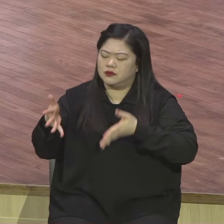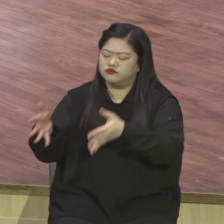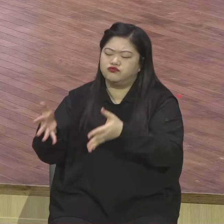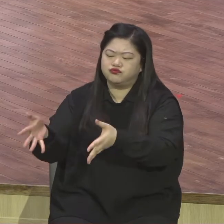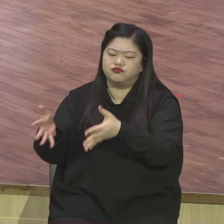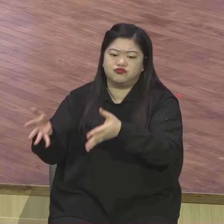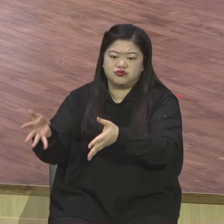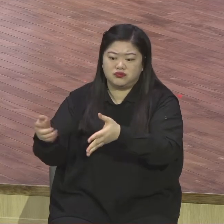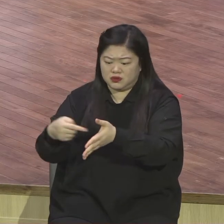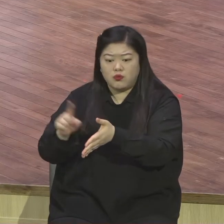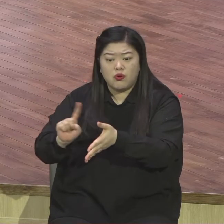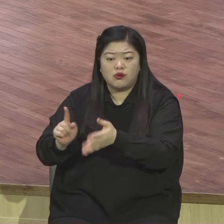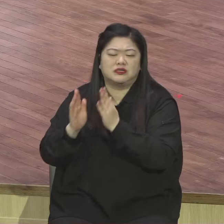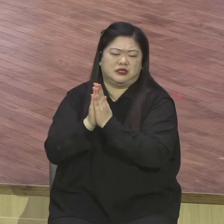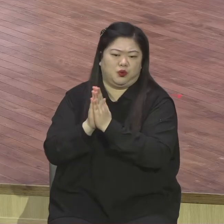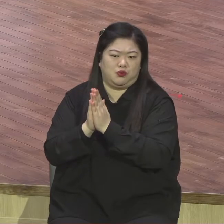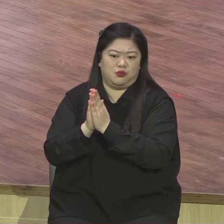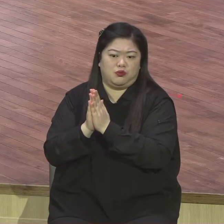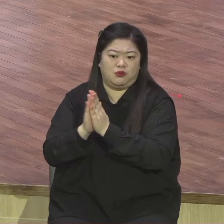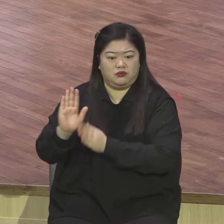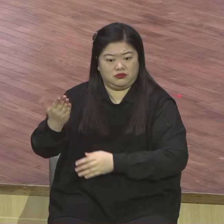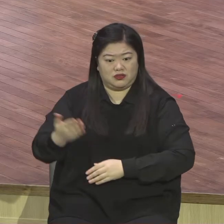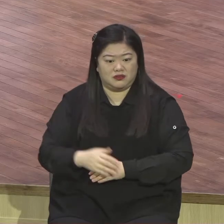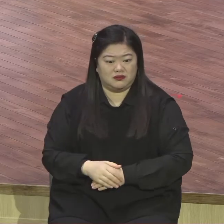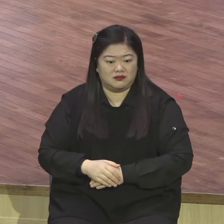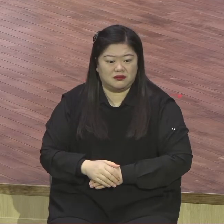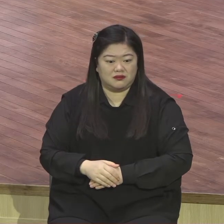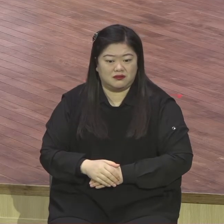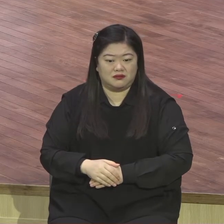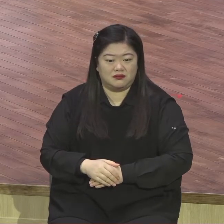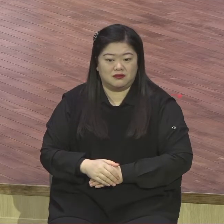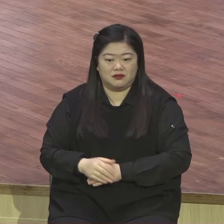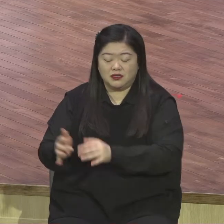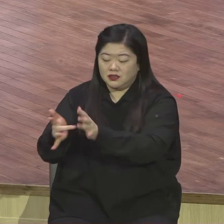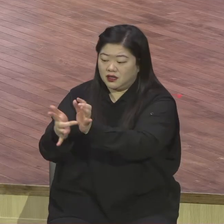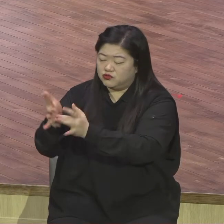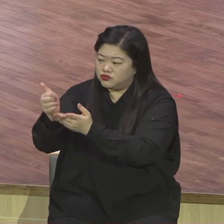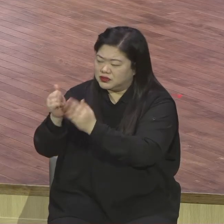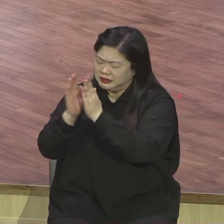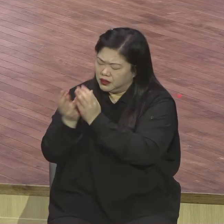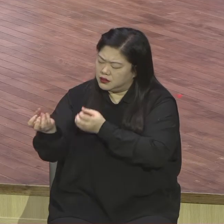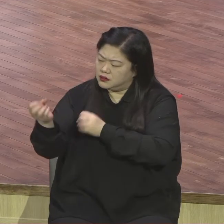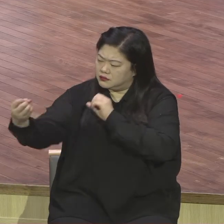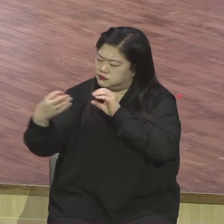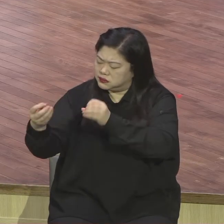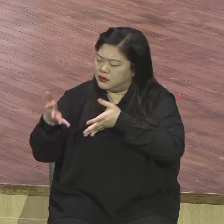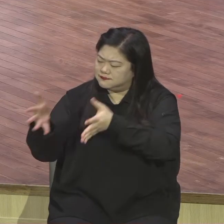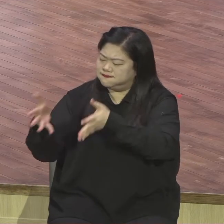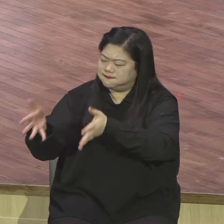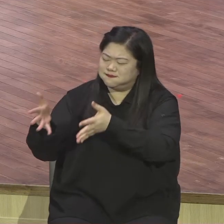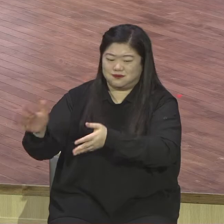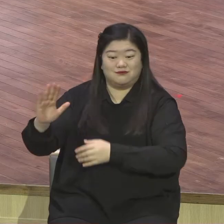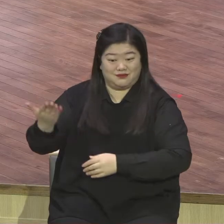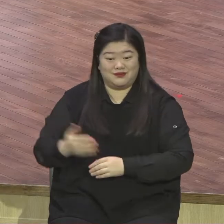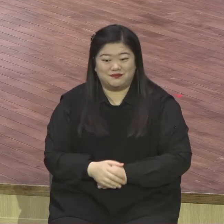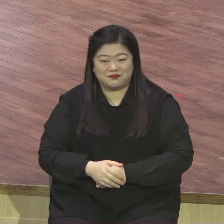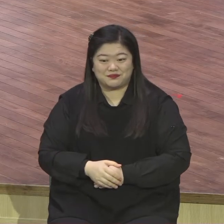대화 늘 그렇게 실감나게 신앙생활을 하게 되어있습니다. 이것에 대해서 말씀 가지고 믿음이